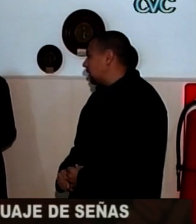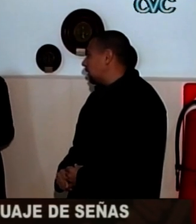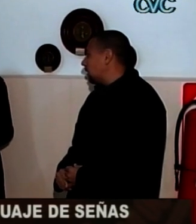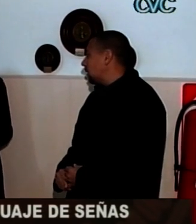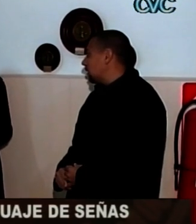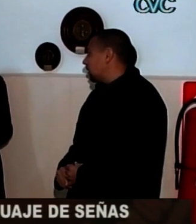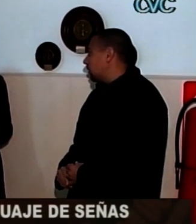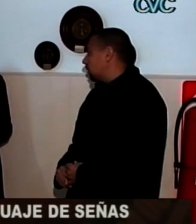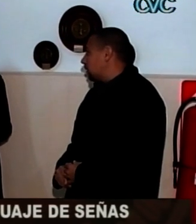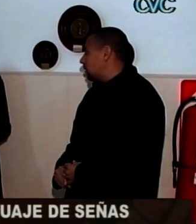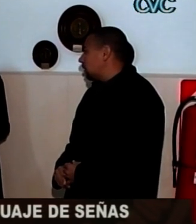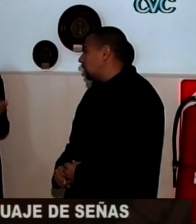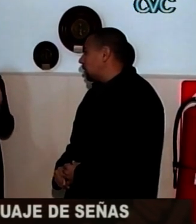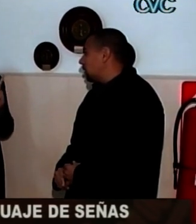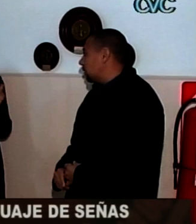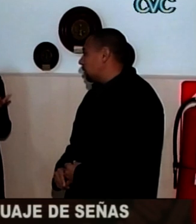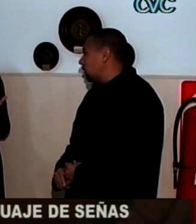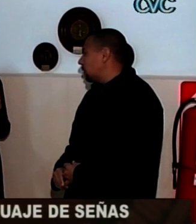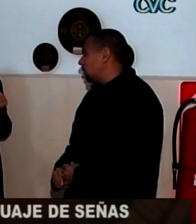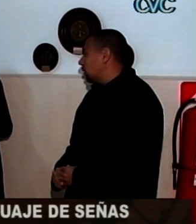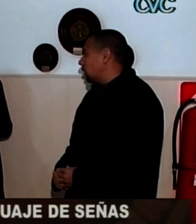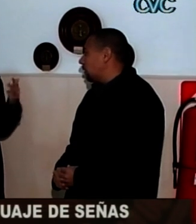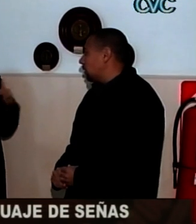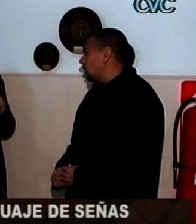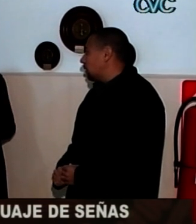Sí, la verdad es que muy bien sorprendidos porque muchísima gente,